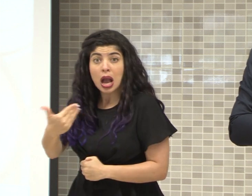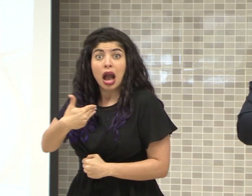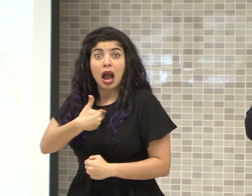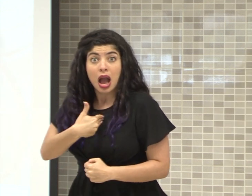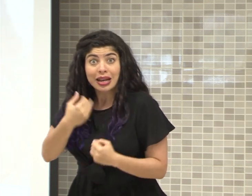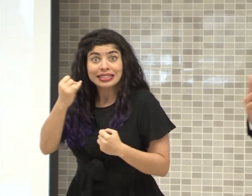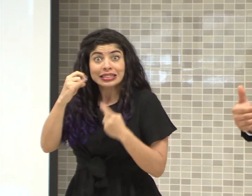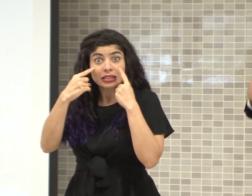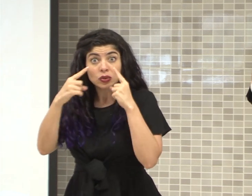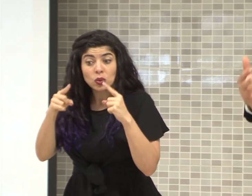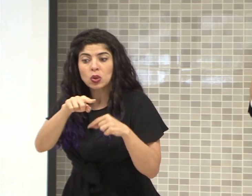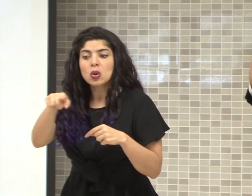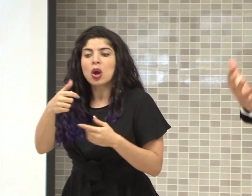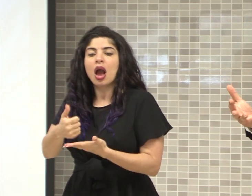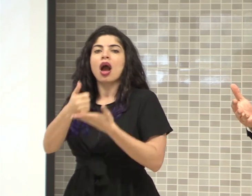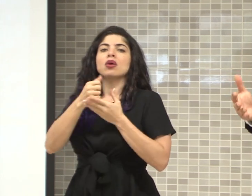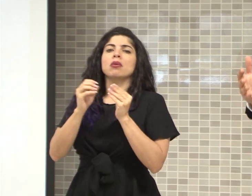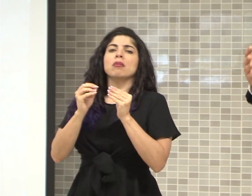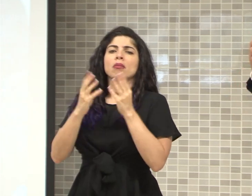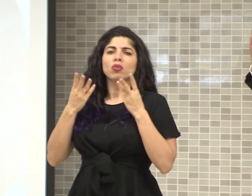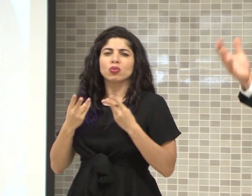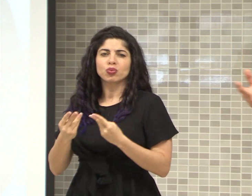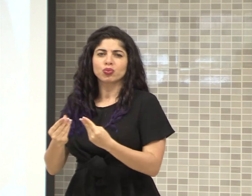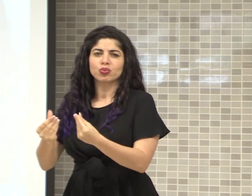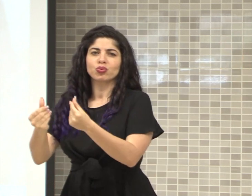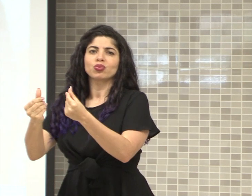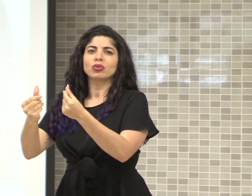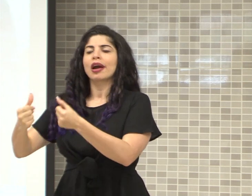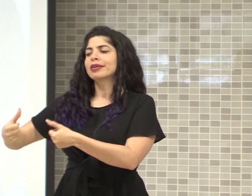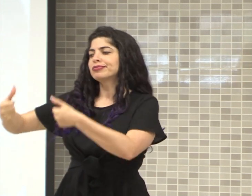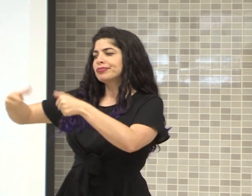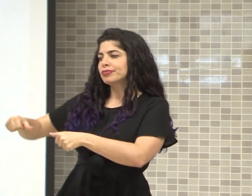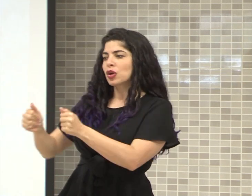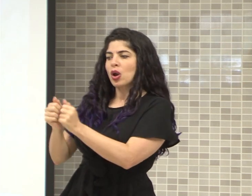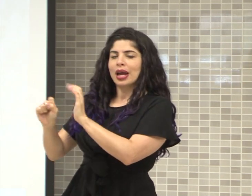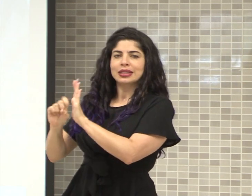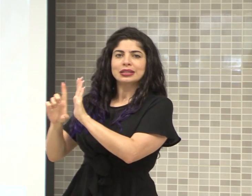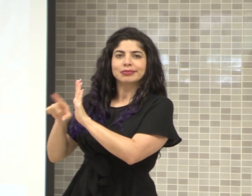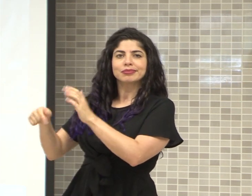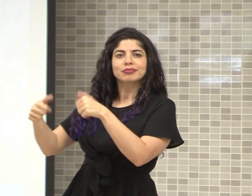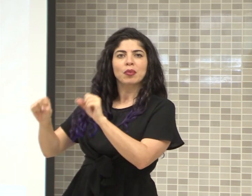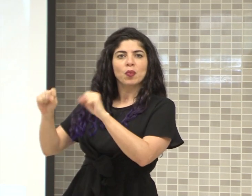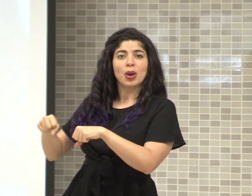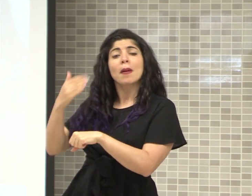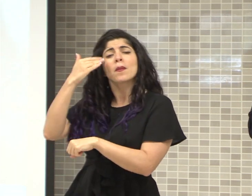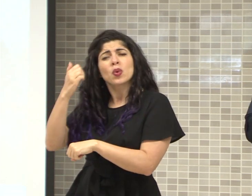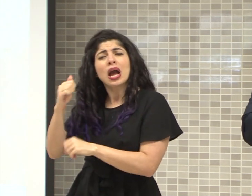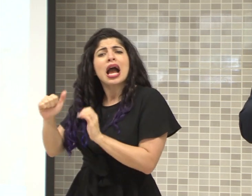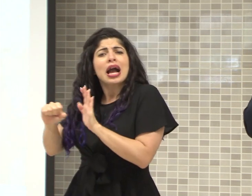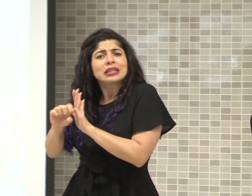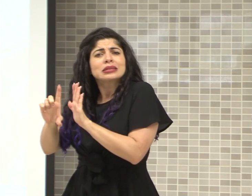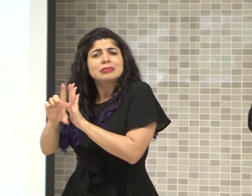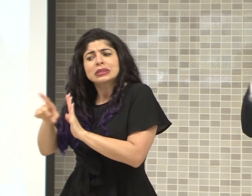eso canalizará con mucha fluidez, acuerdos con la Asamblea Legislativa. Porque la Asamblea Legislativa,